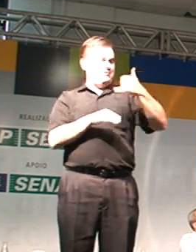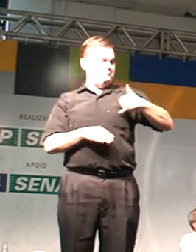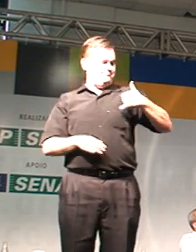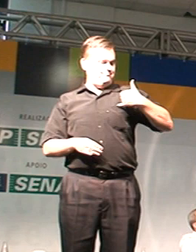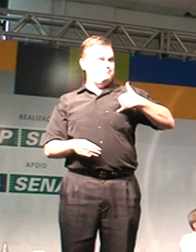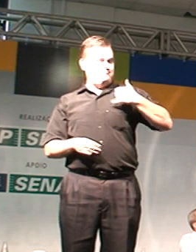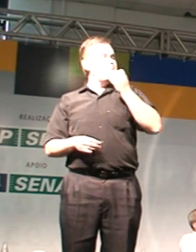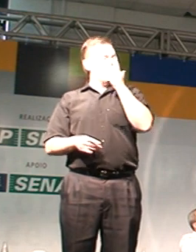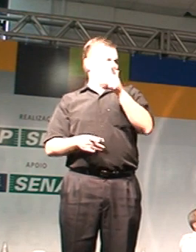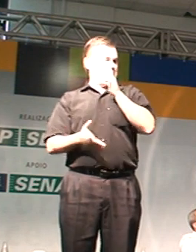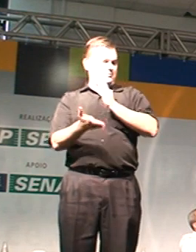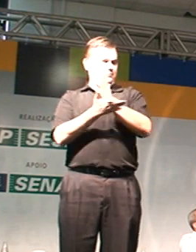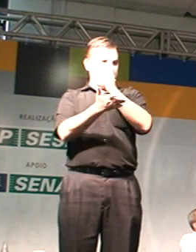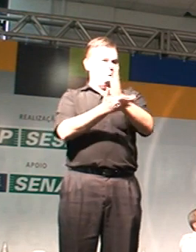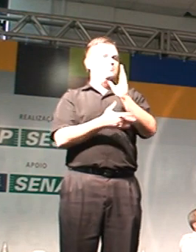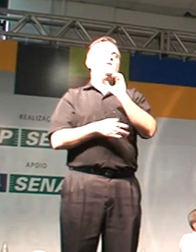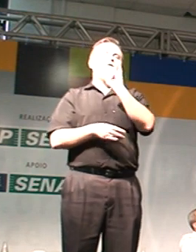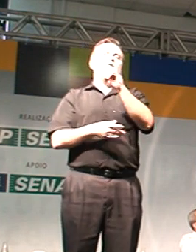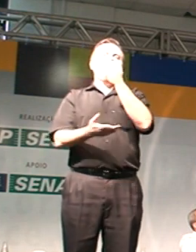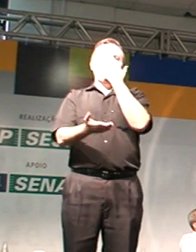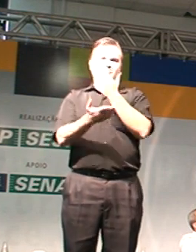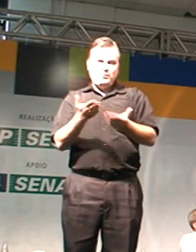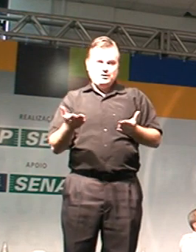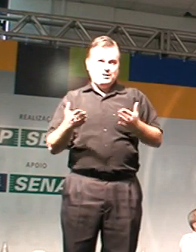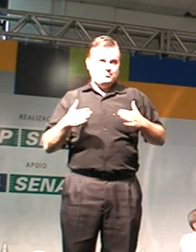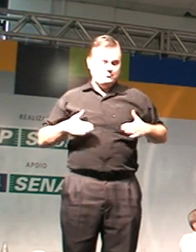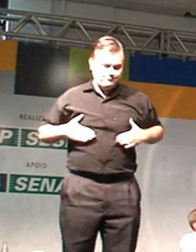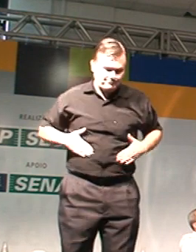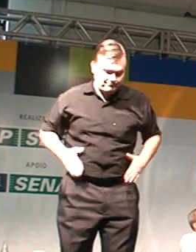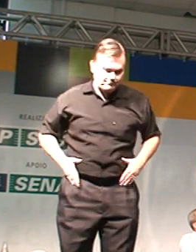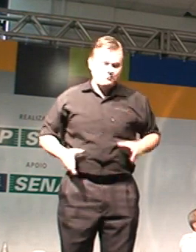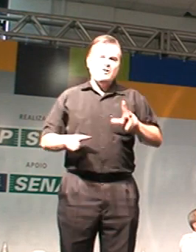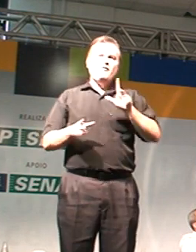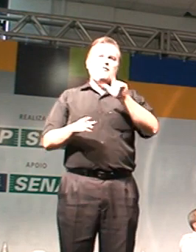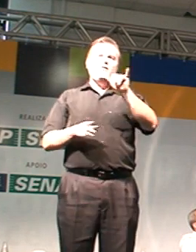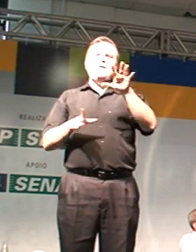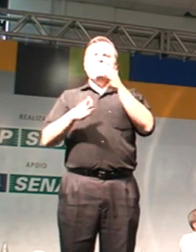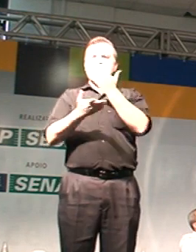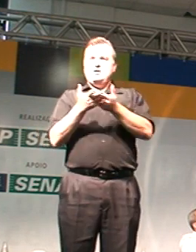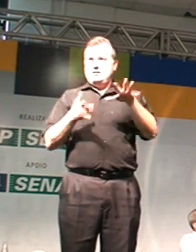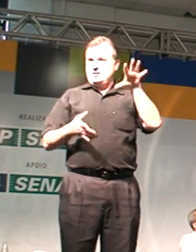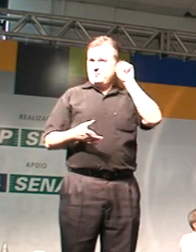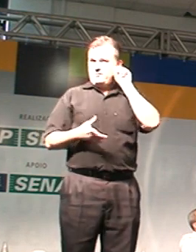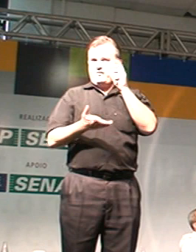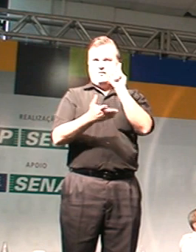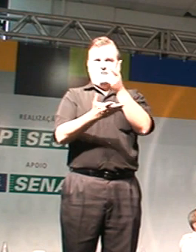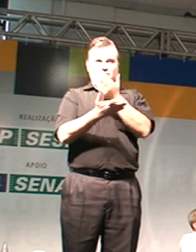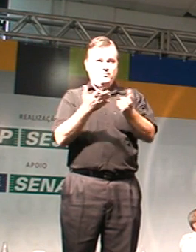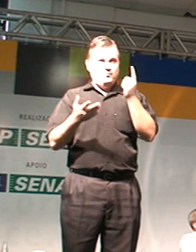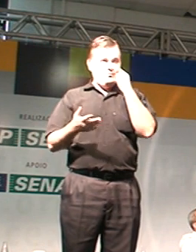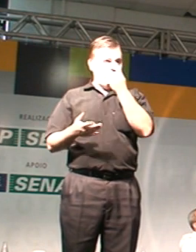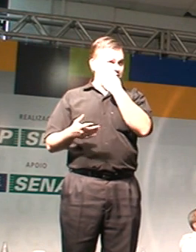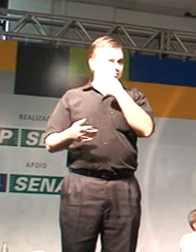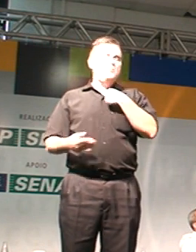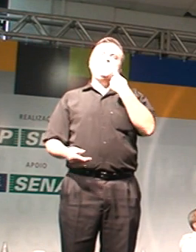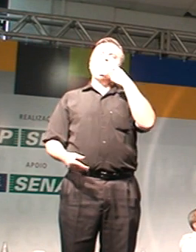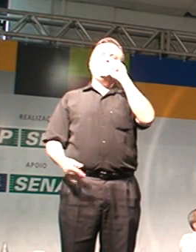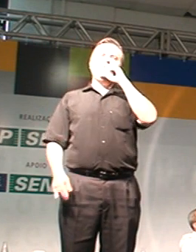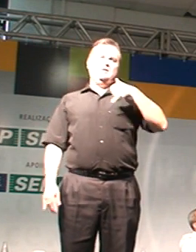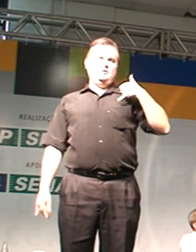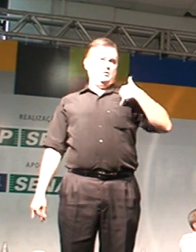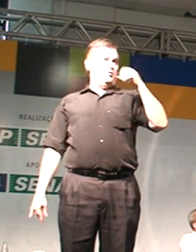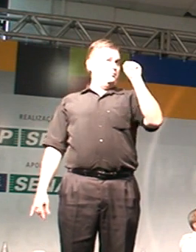tempo. A má notícia é que você vai perder a mobilidade, vai perder a audição, vai perder a visão. Meu pai, hoje, está com 85